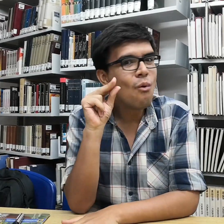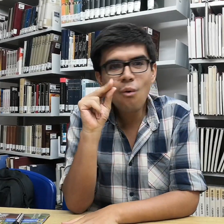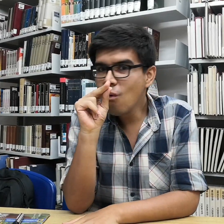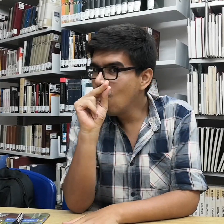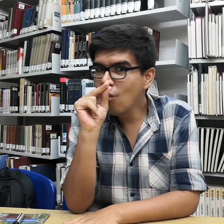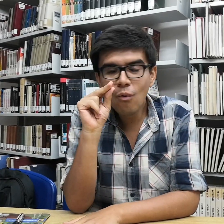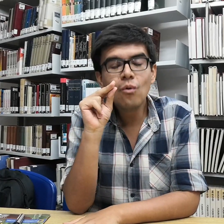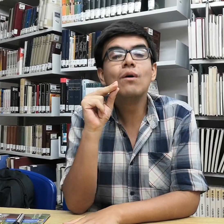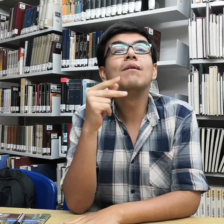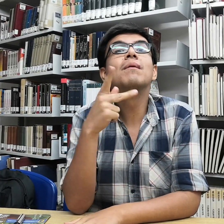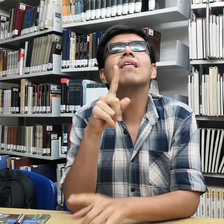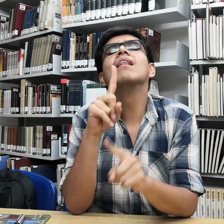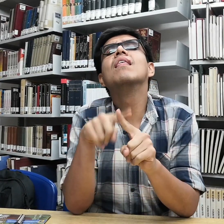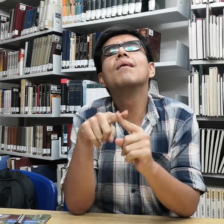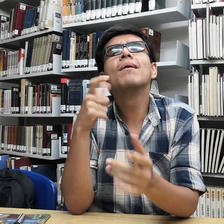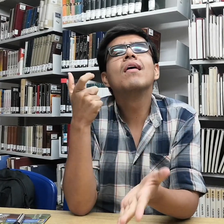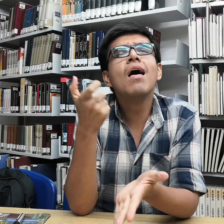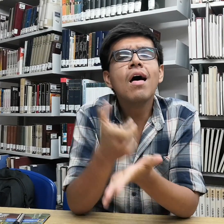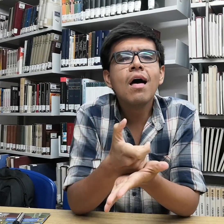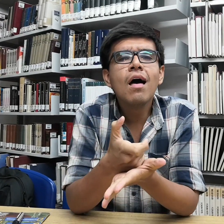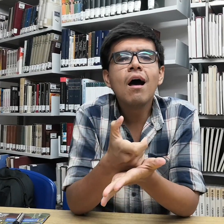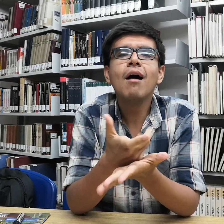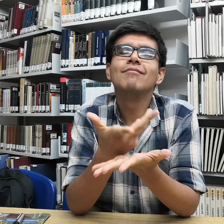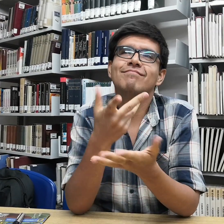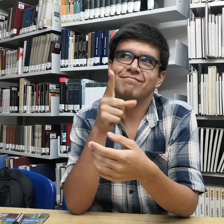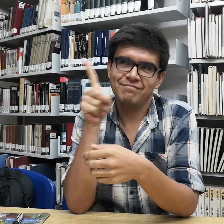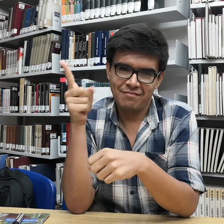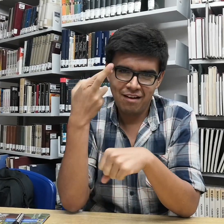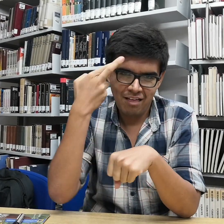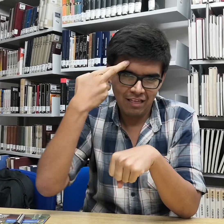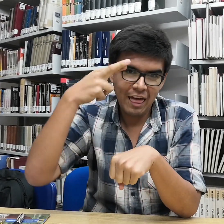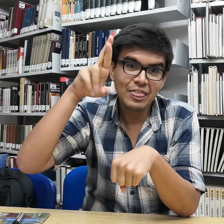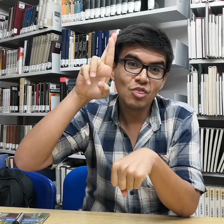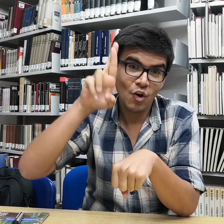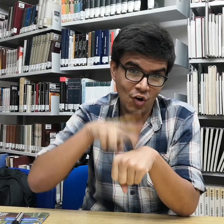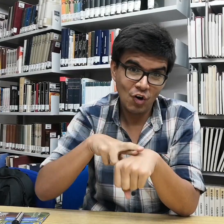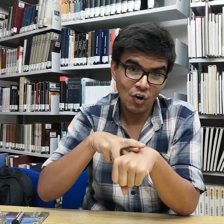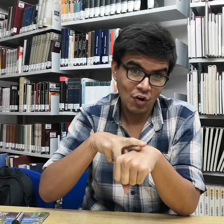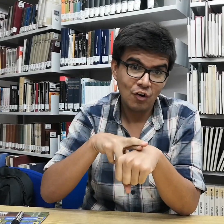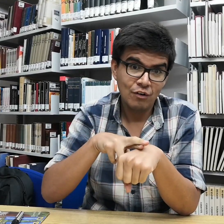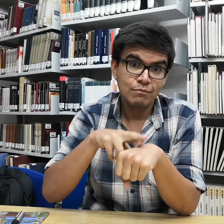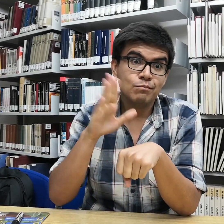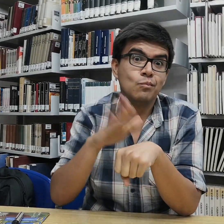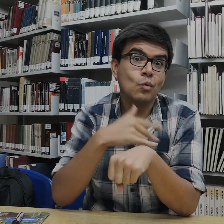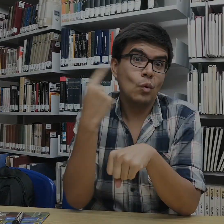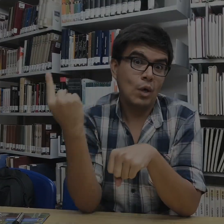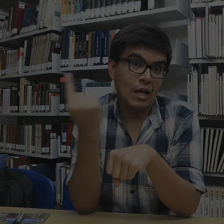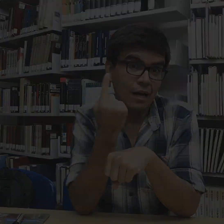yo no tengo para pagar un intérprete. ¿Quién debe de pagar? Rectoría en la Universidad de Sonora.